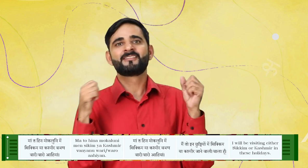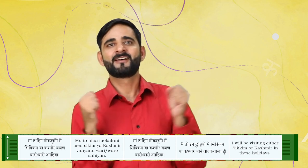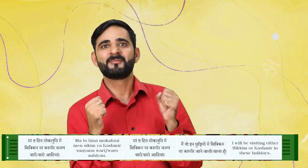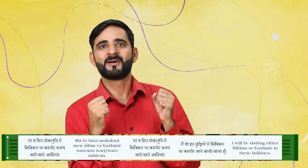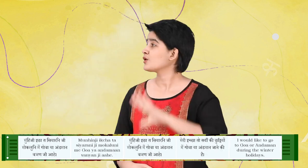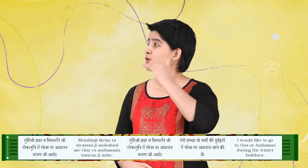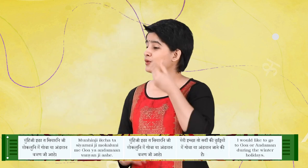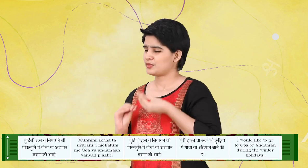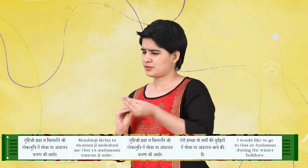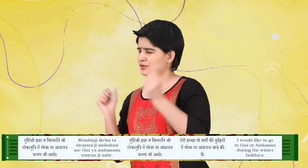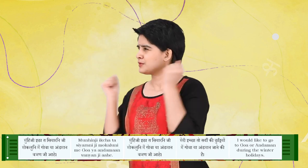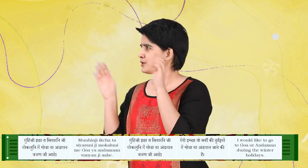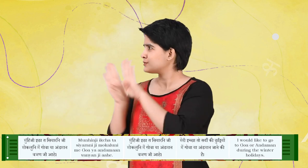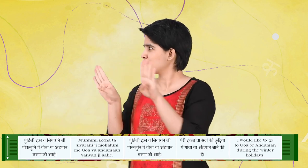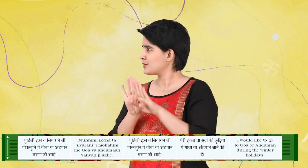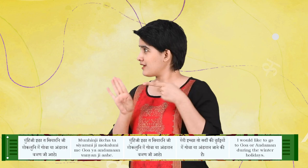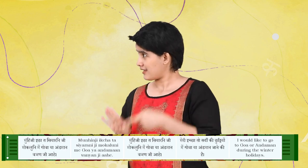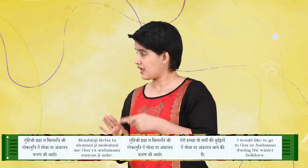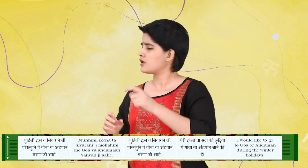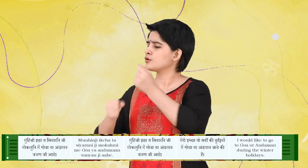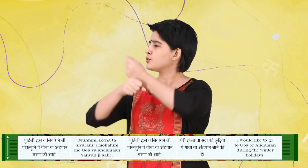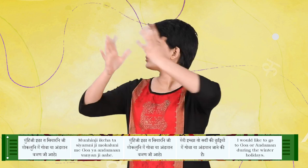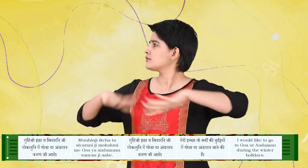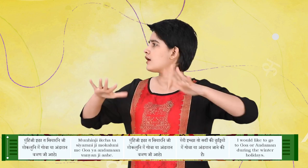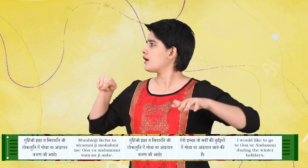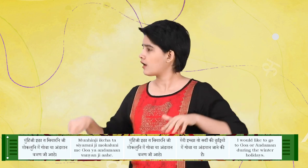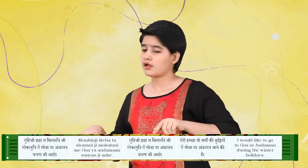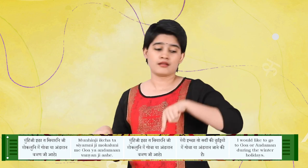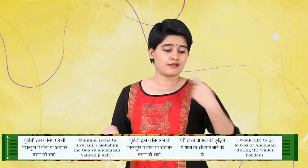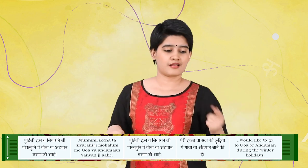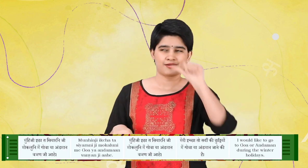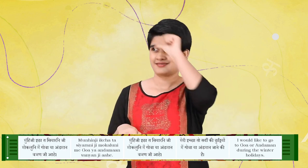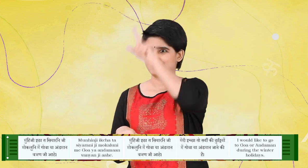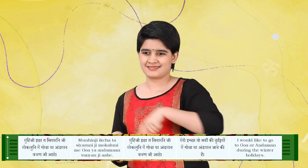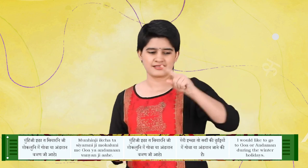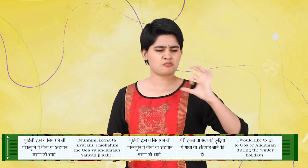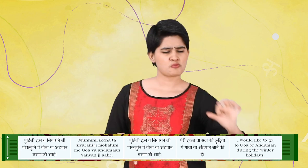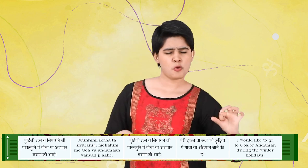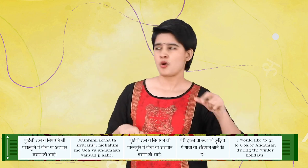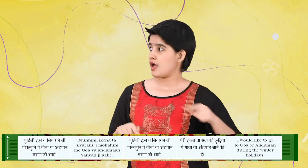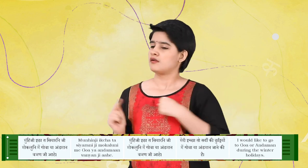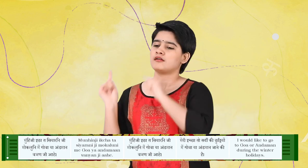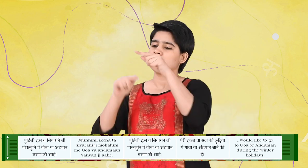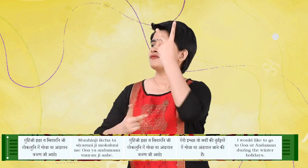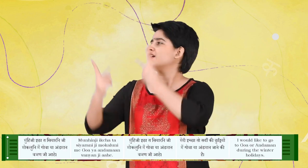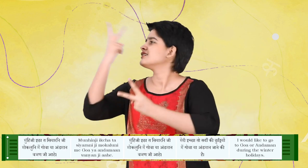मुईन जी इच्छाता स्यारन जी मोकलन में गोवा या अंडेमान वन्यण जी आहें